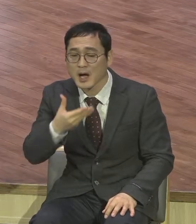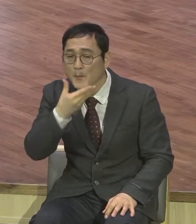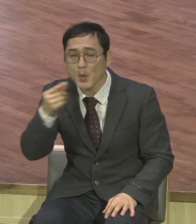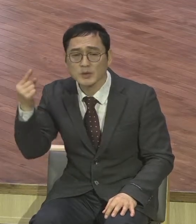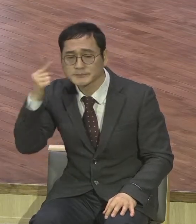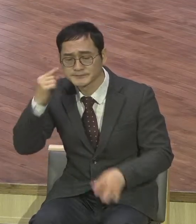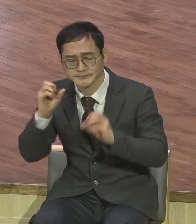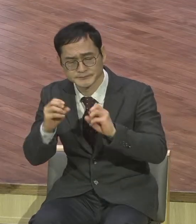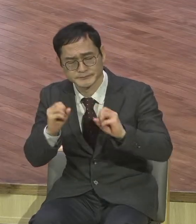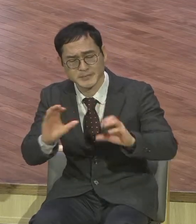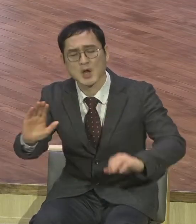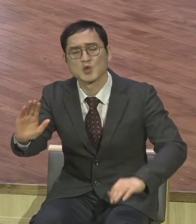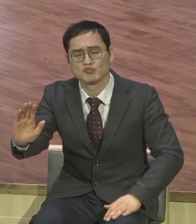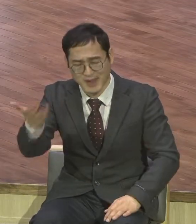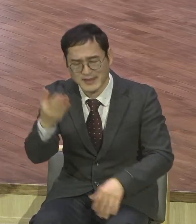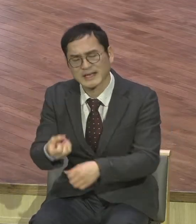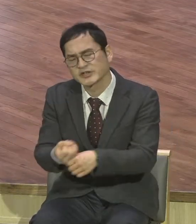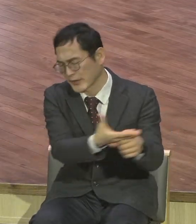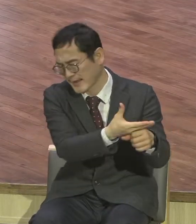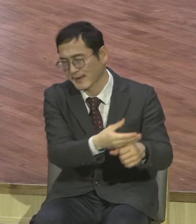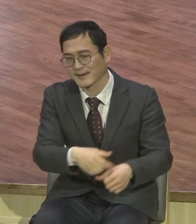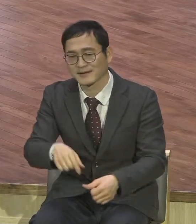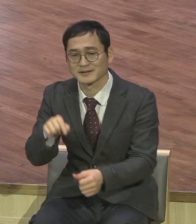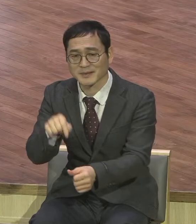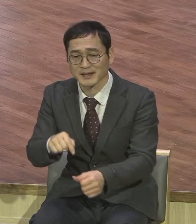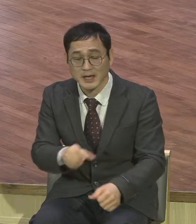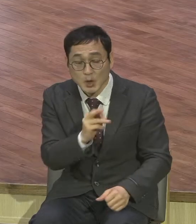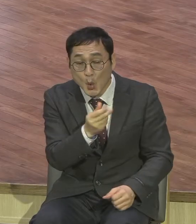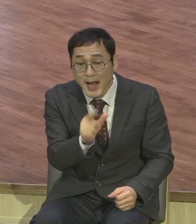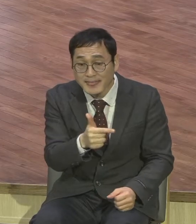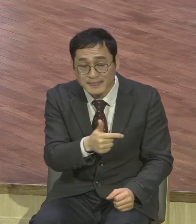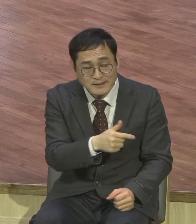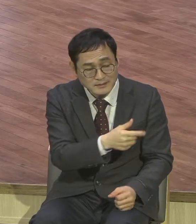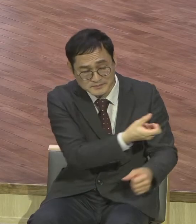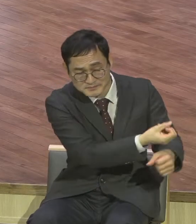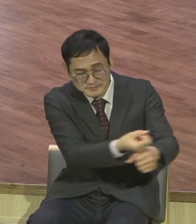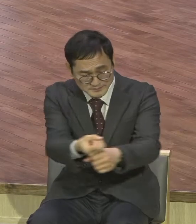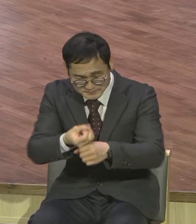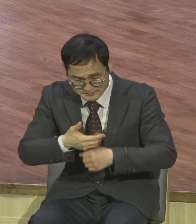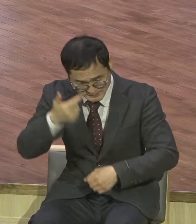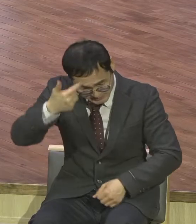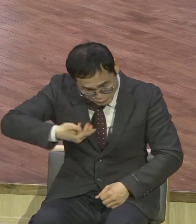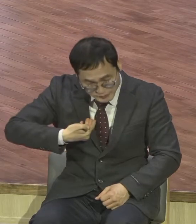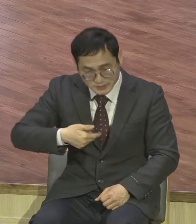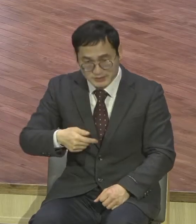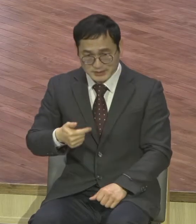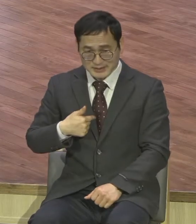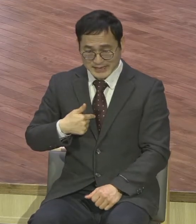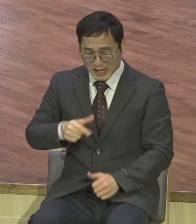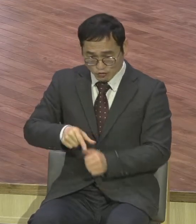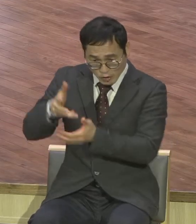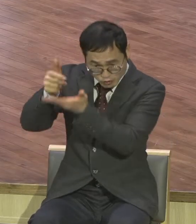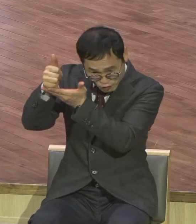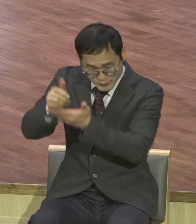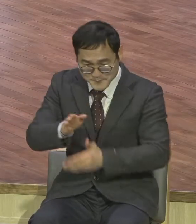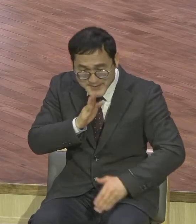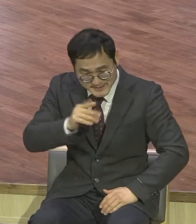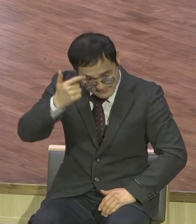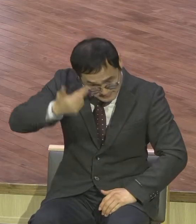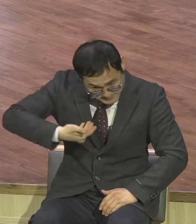예수님께서는 세례연의 질문에 대해서 내가 메시아다 아니다 그런 말씀